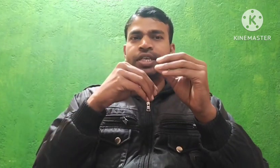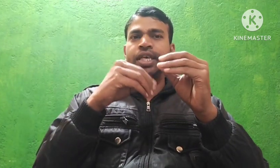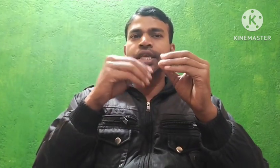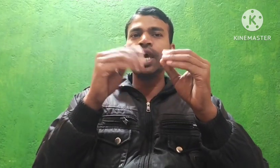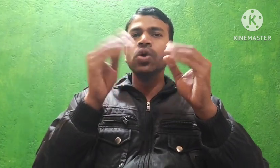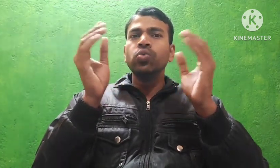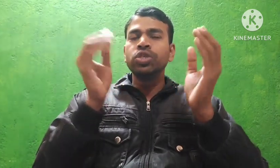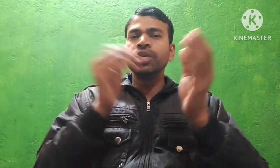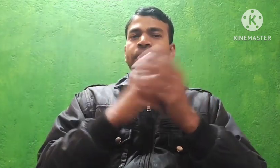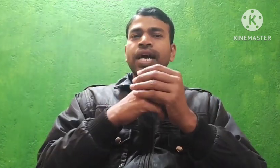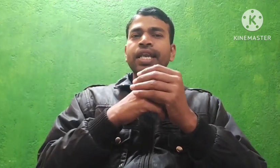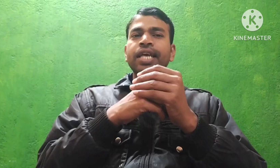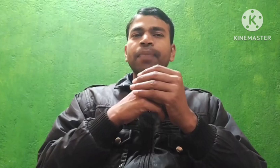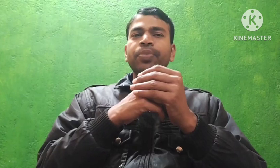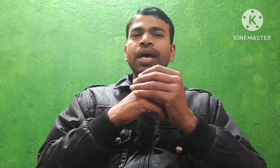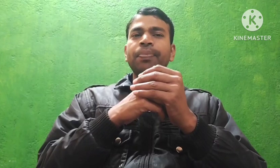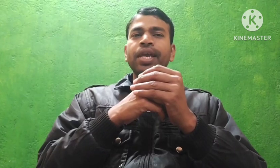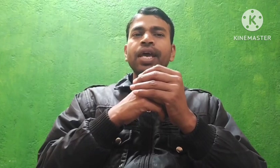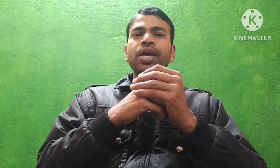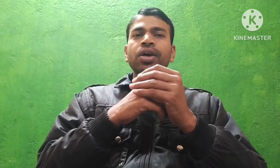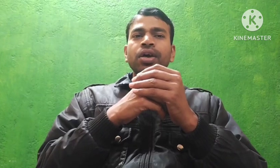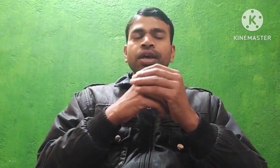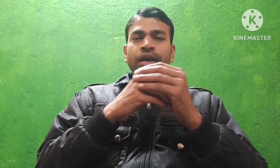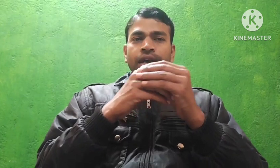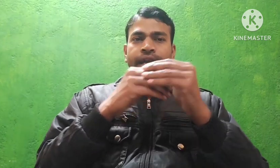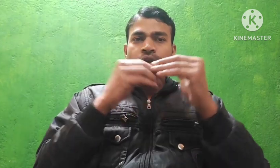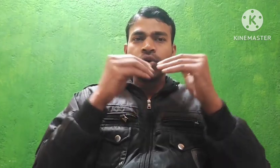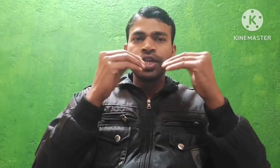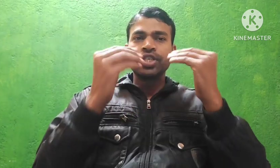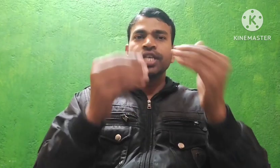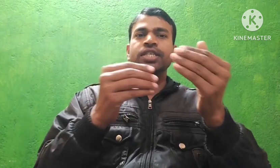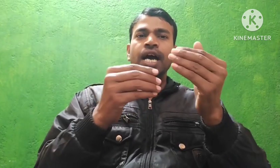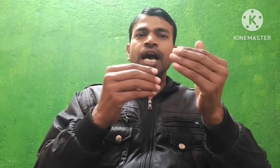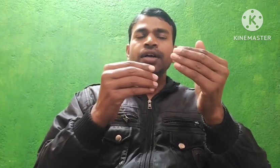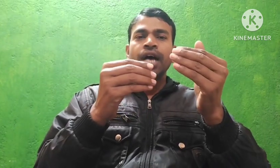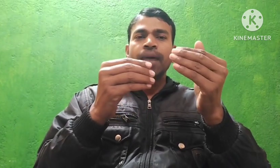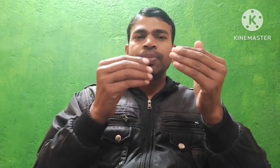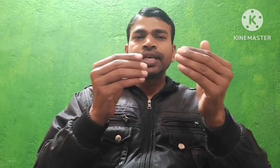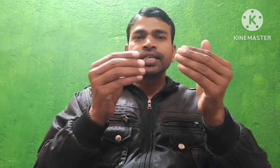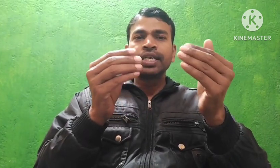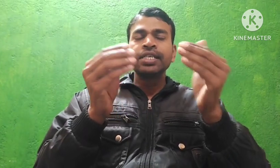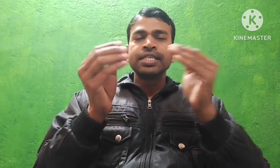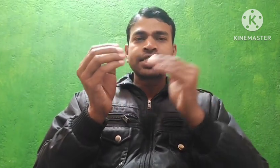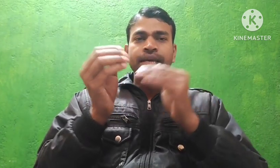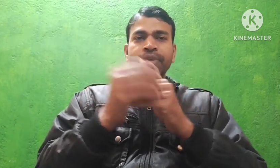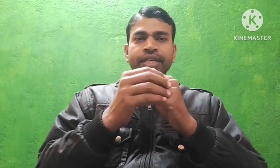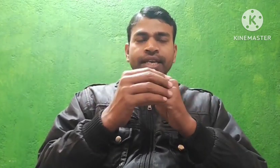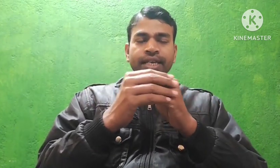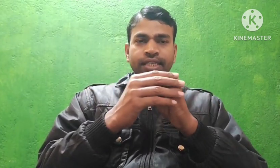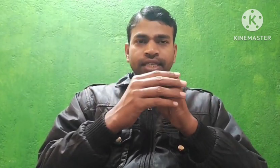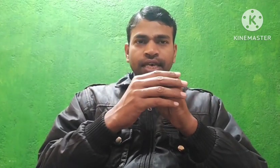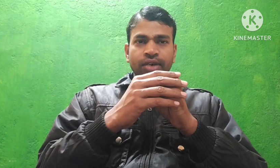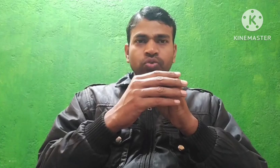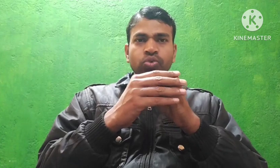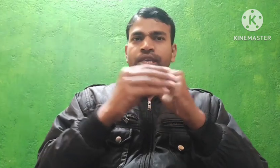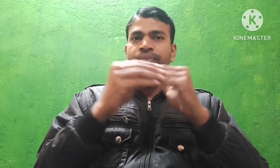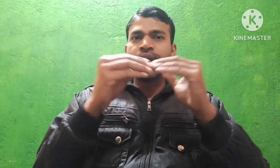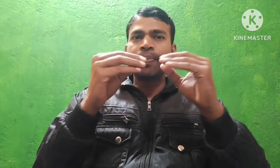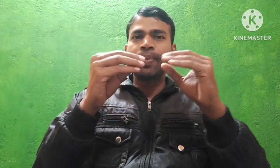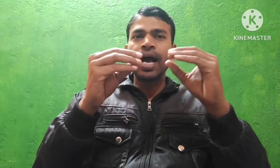किये थे उसी परकार से आप भी अपने चेंज का अप्लीकेशन सब्मिट कर सकते हैं उससे भी आपका